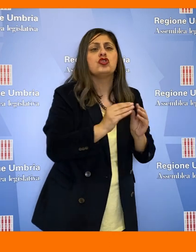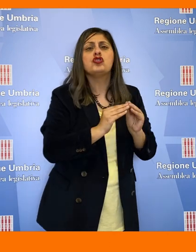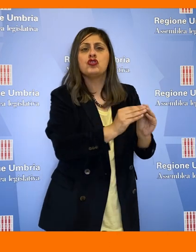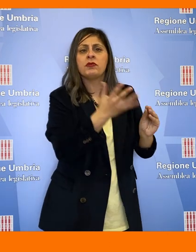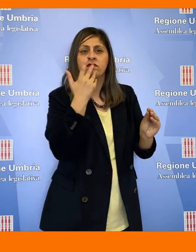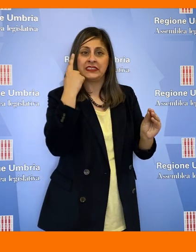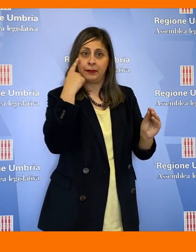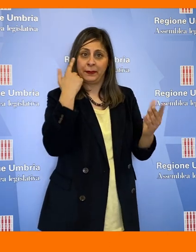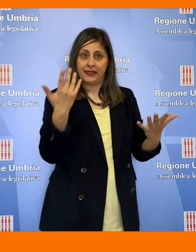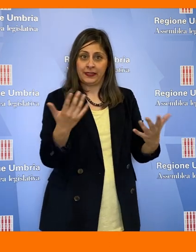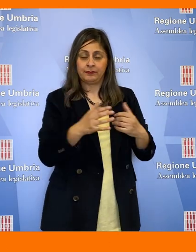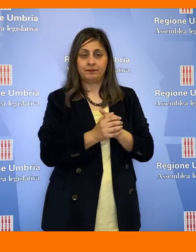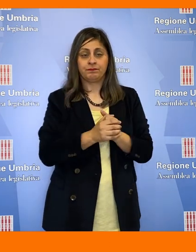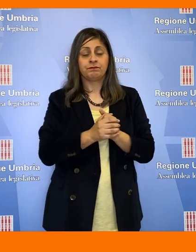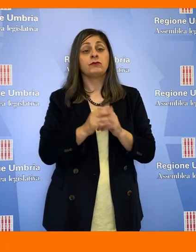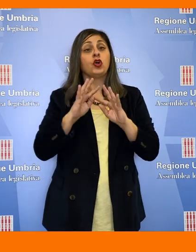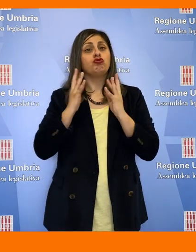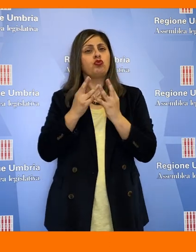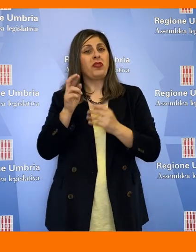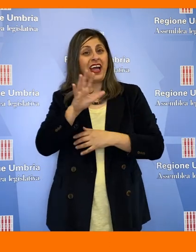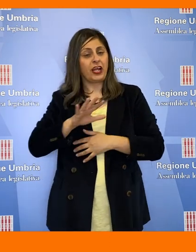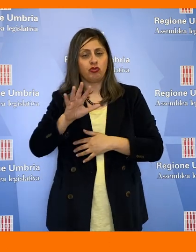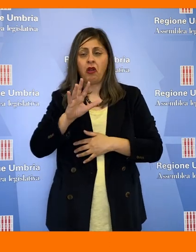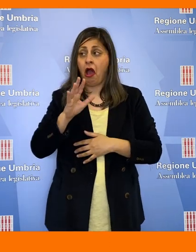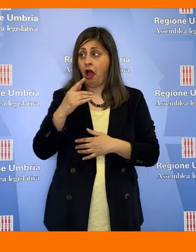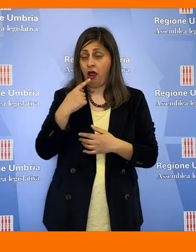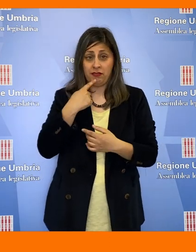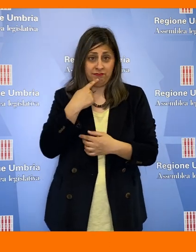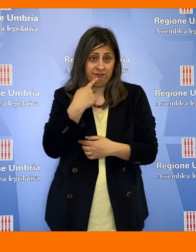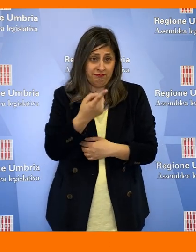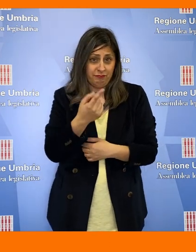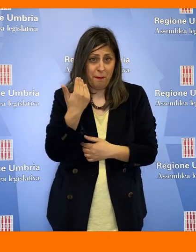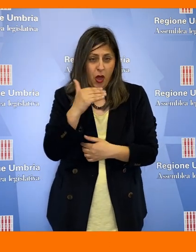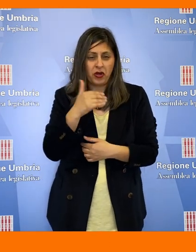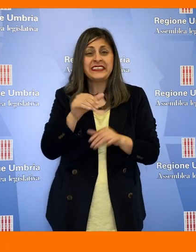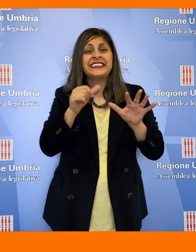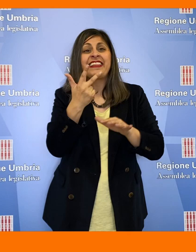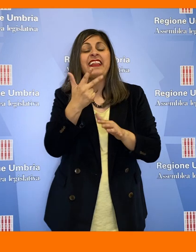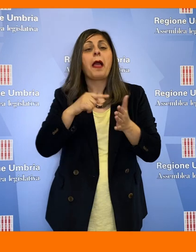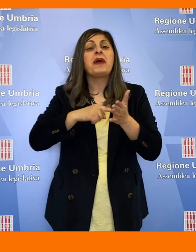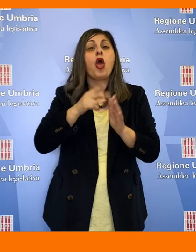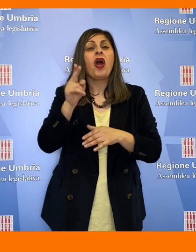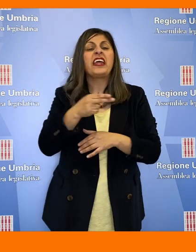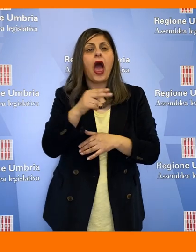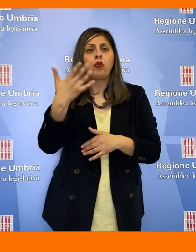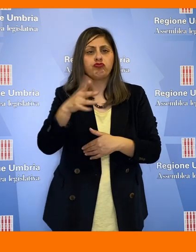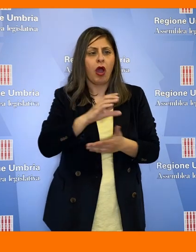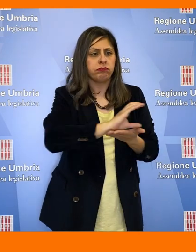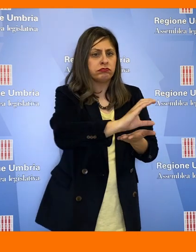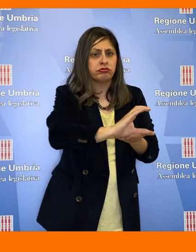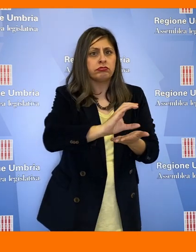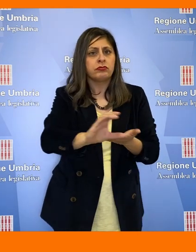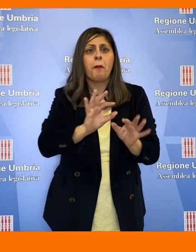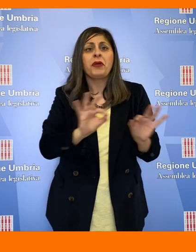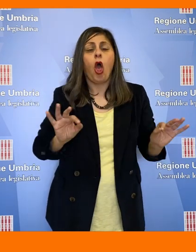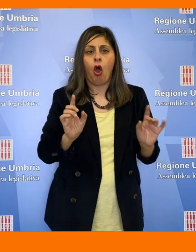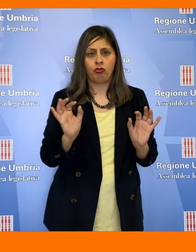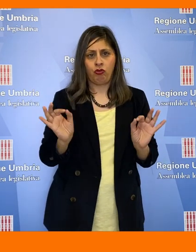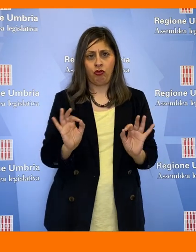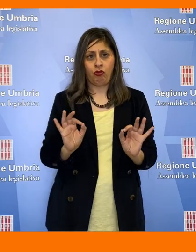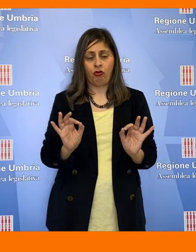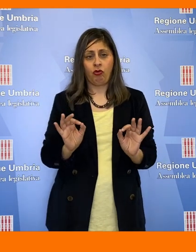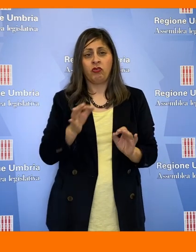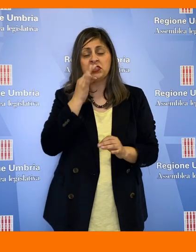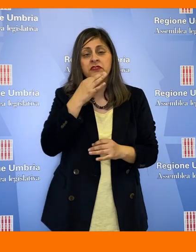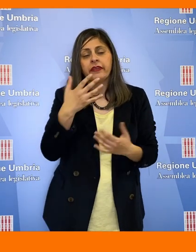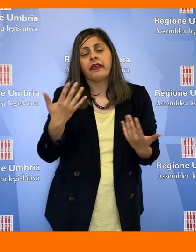ripartite. La Giunta regionale, dice Porsi, non ha impegnato tutti i 63 milioni di euro arrivati dal Governo nazionale.